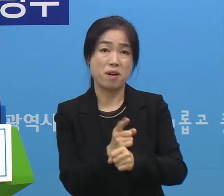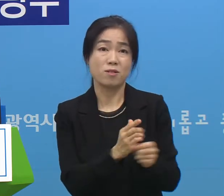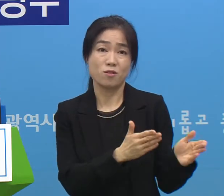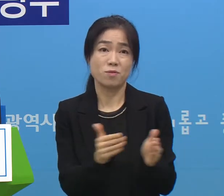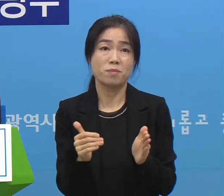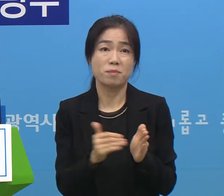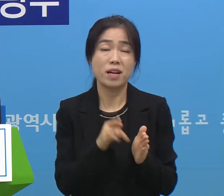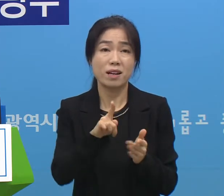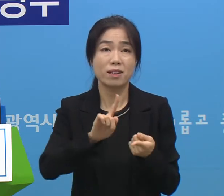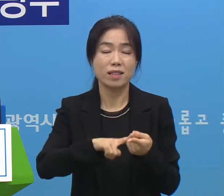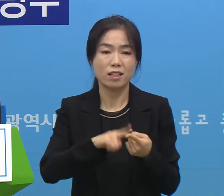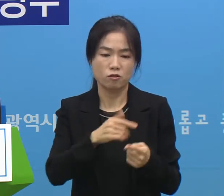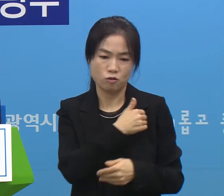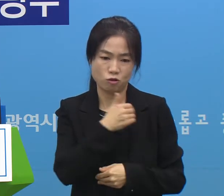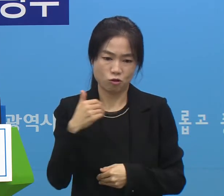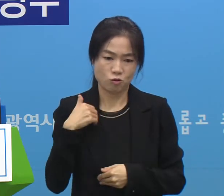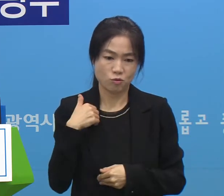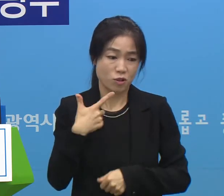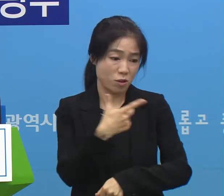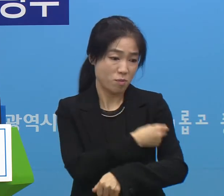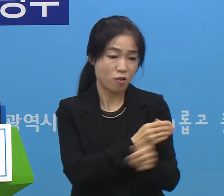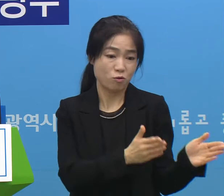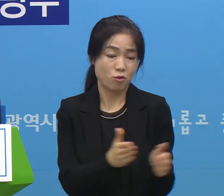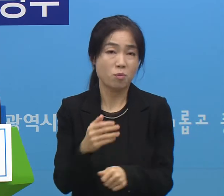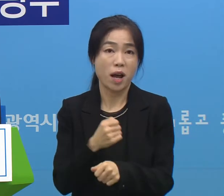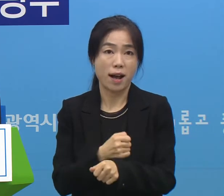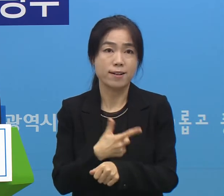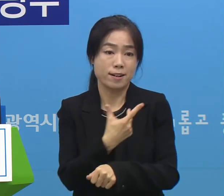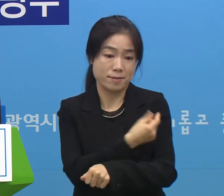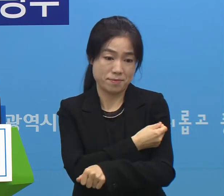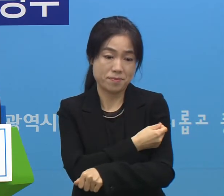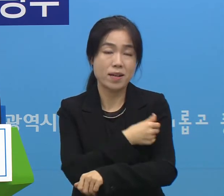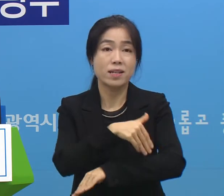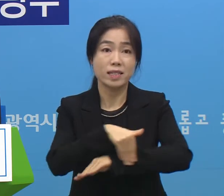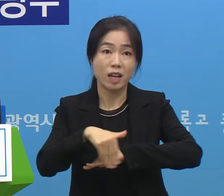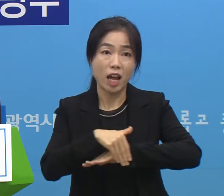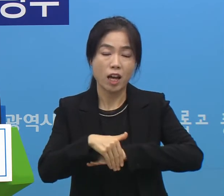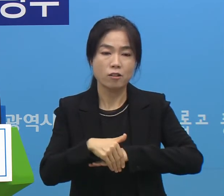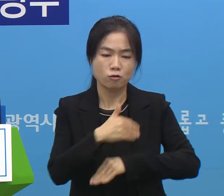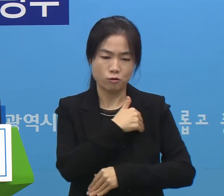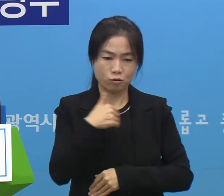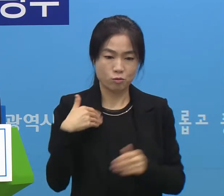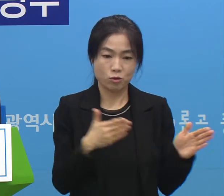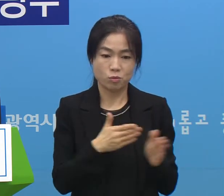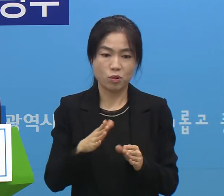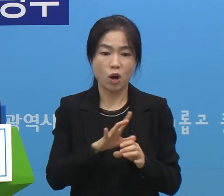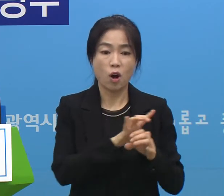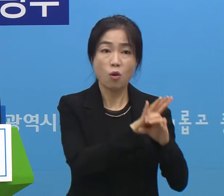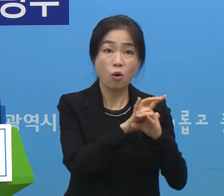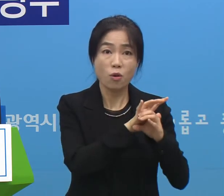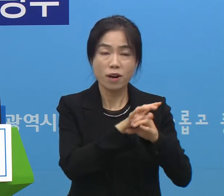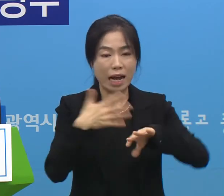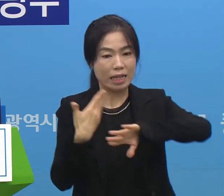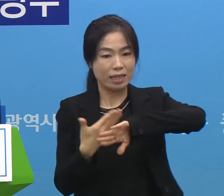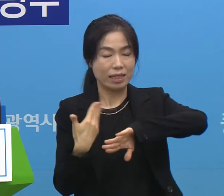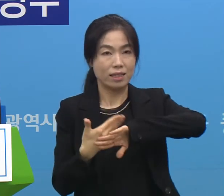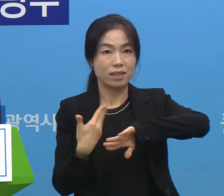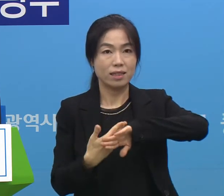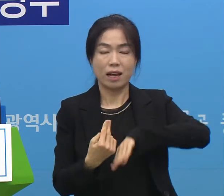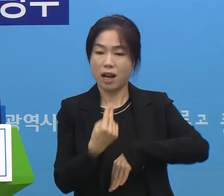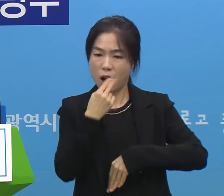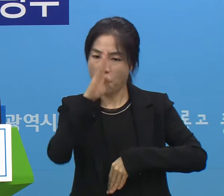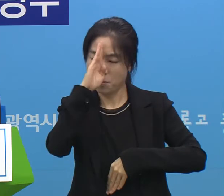이런 것들은 저희들이 충분하게 백신을 확보하고 예방접종 계획을 충분히 세워서 코로나와 다른 호흡기 질환